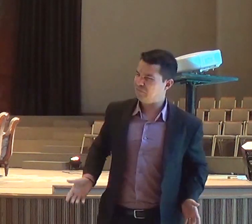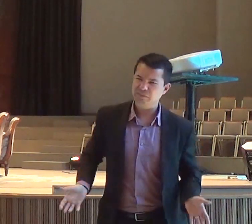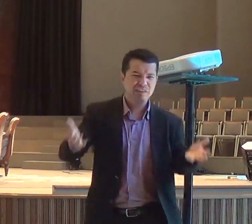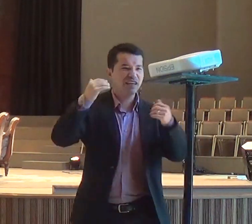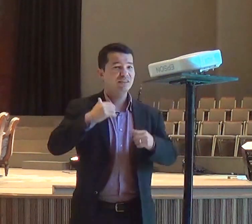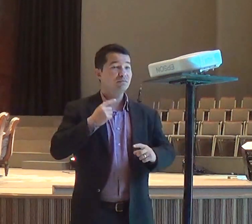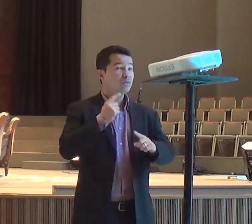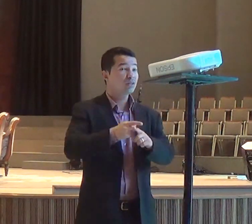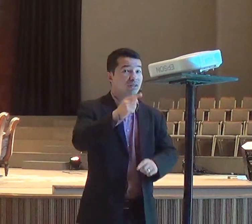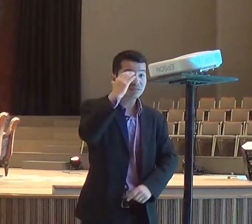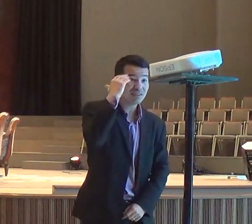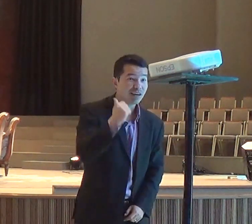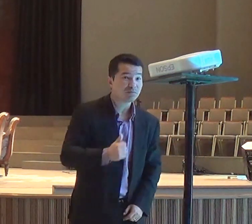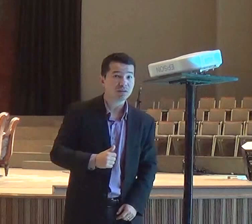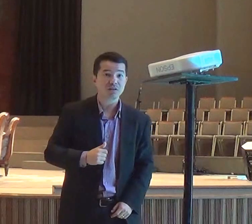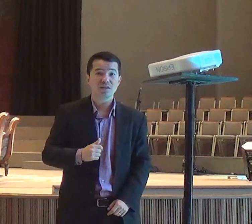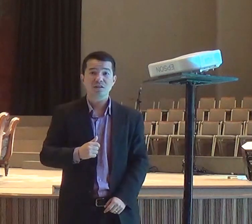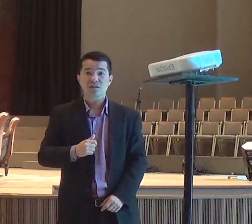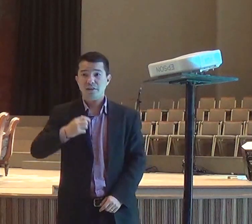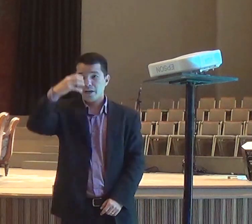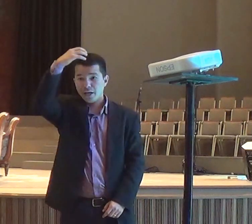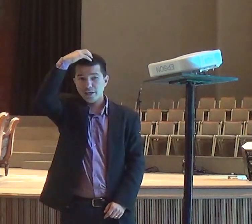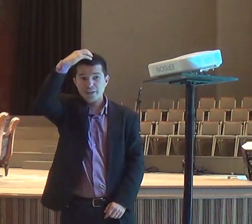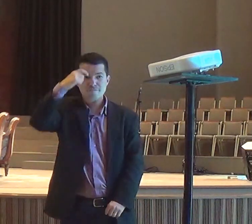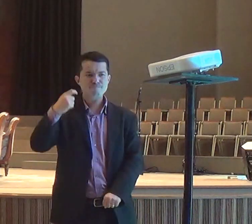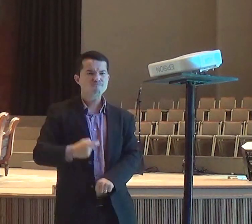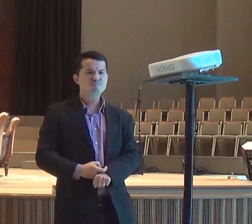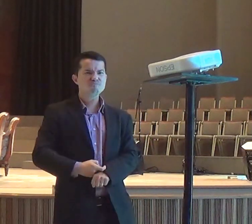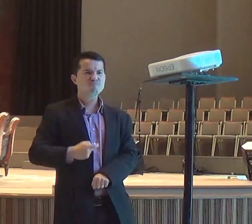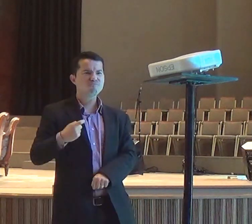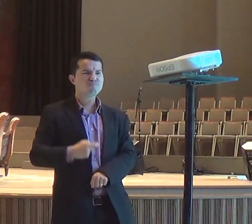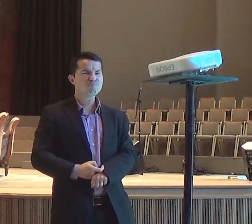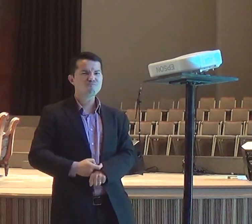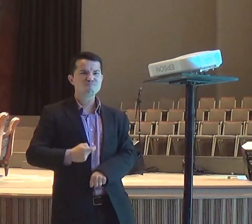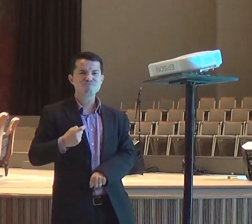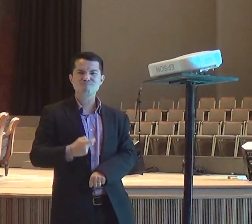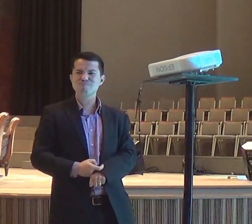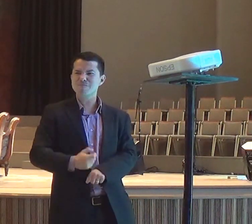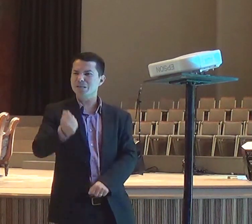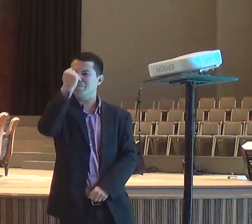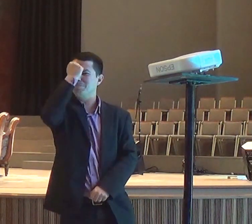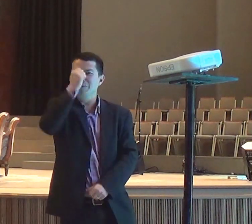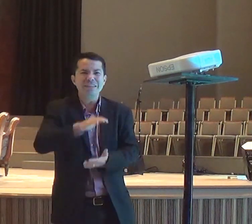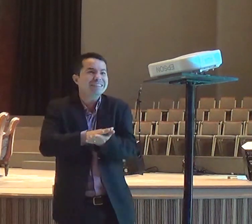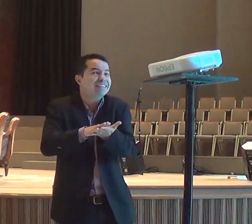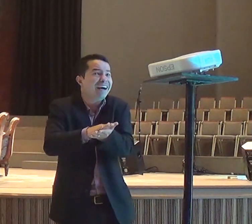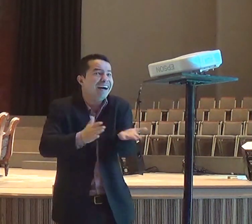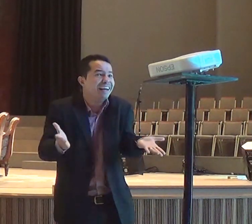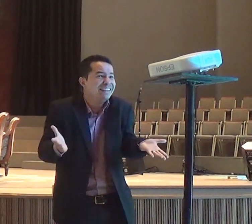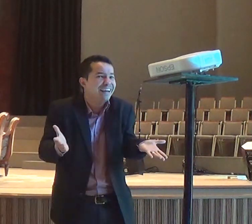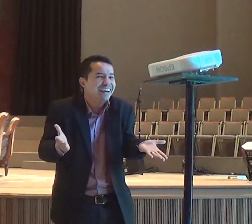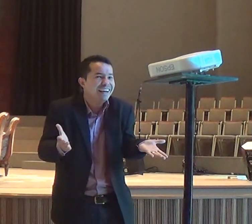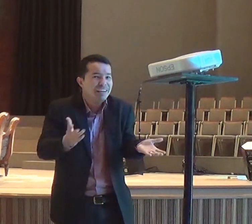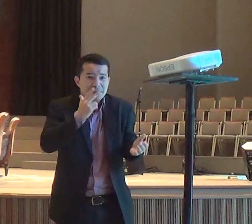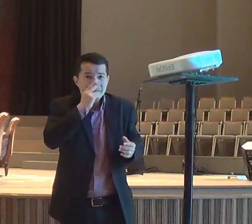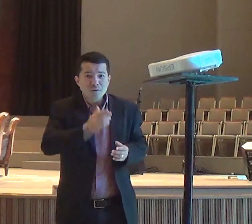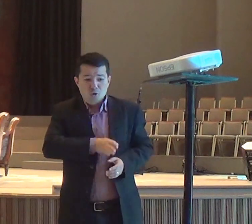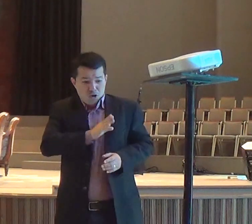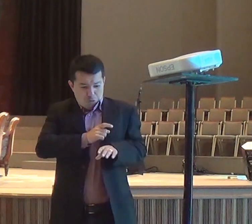chorando, fazendo lá, suas coisas todas, mas não caiu, fogo do céu, eu simplesmente, pedi a Deus,